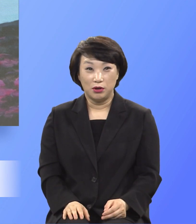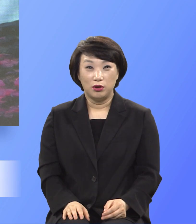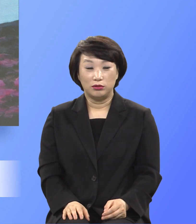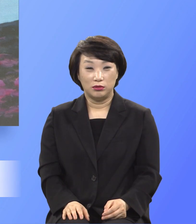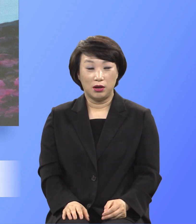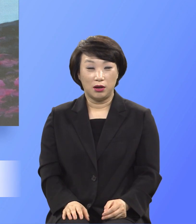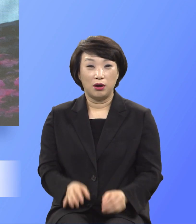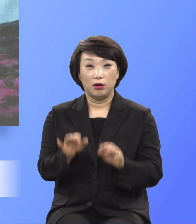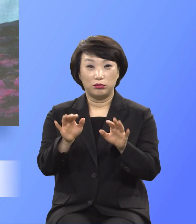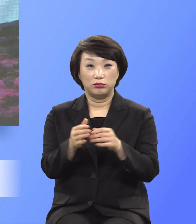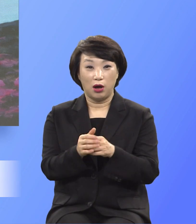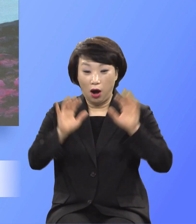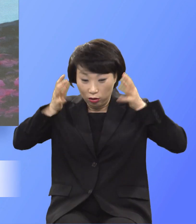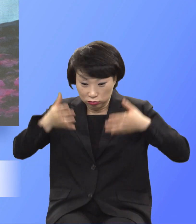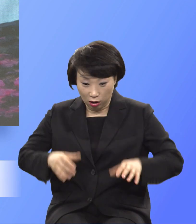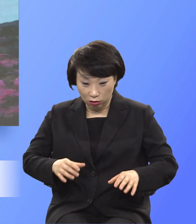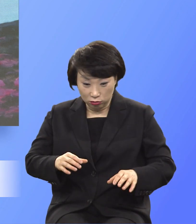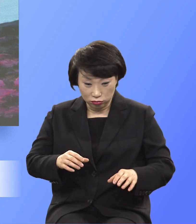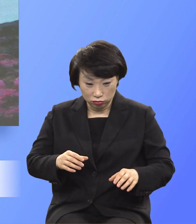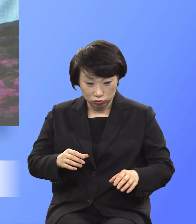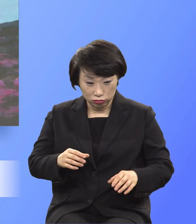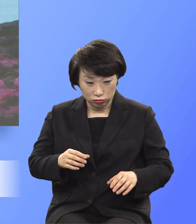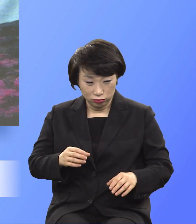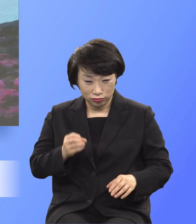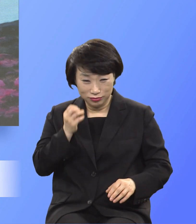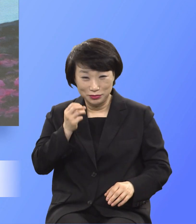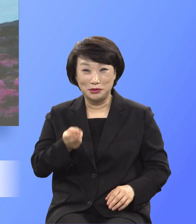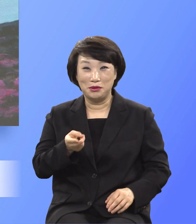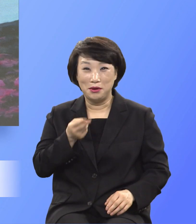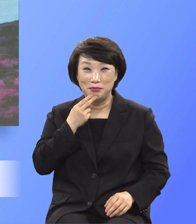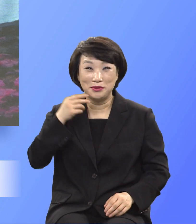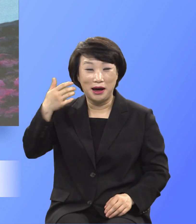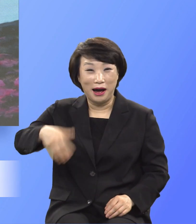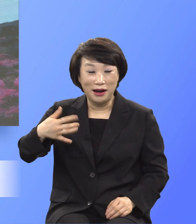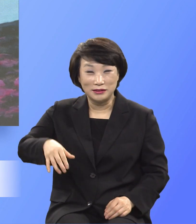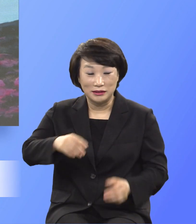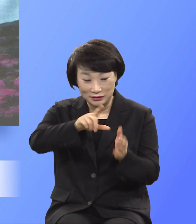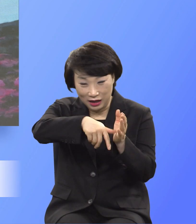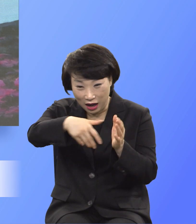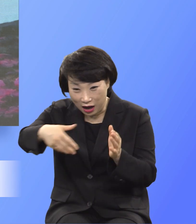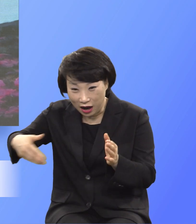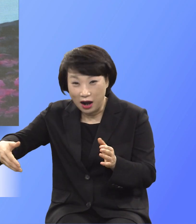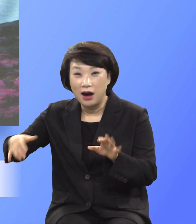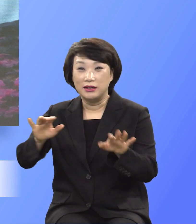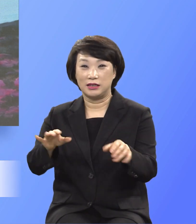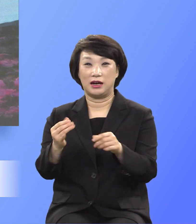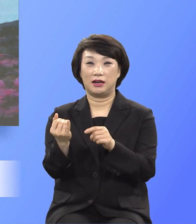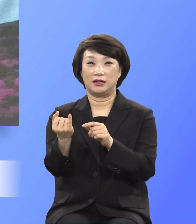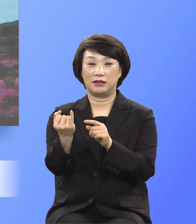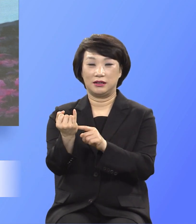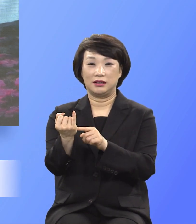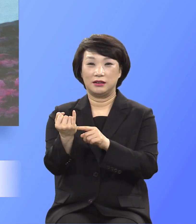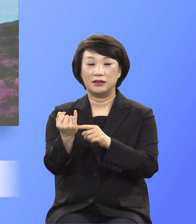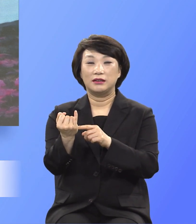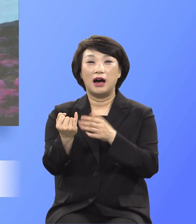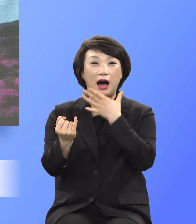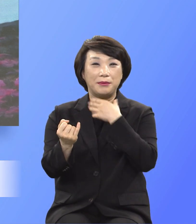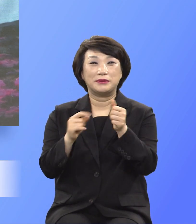세월이 지난 다음에 사라에게 애기가 생겼습니다